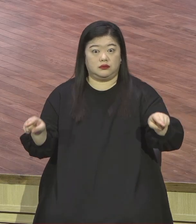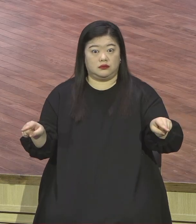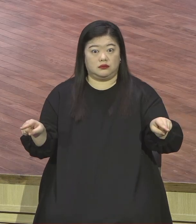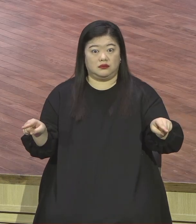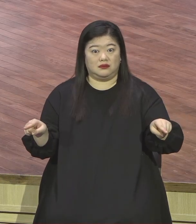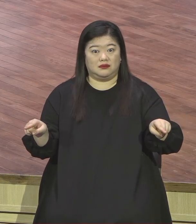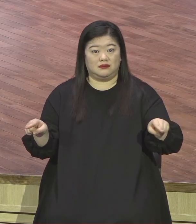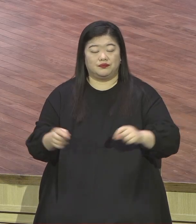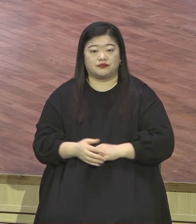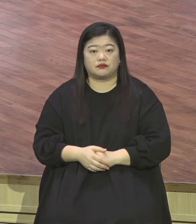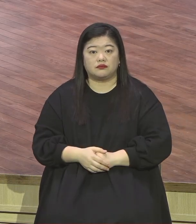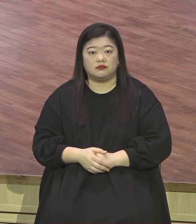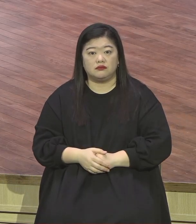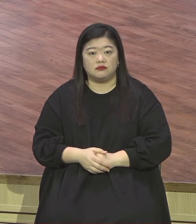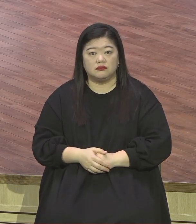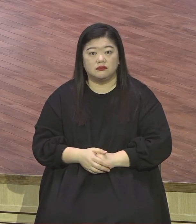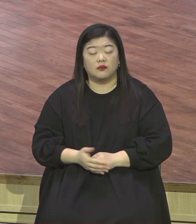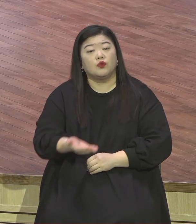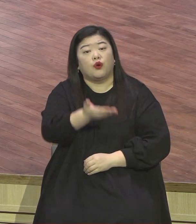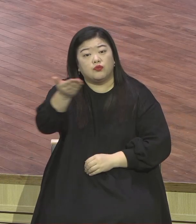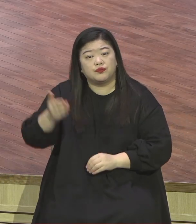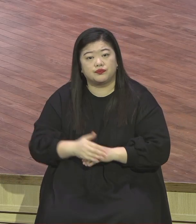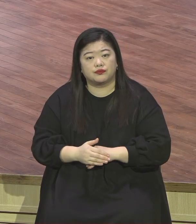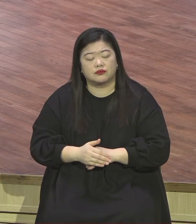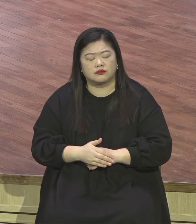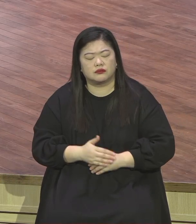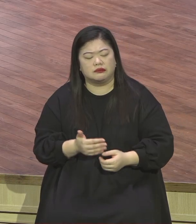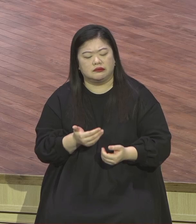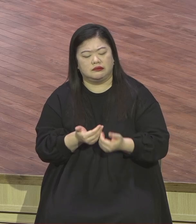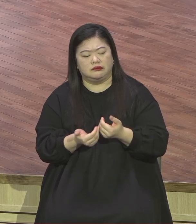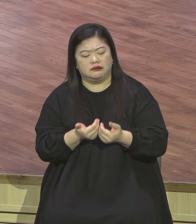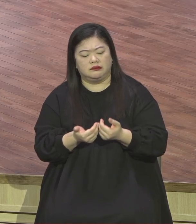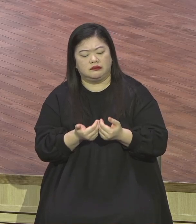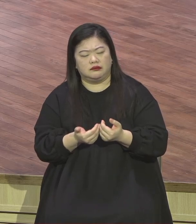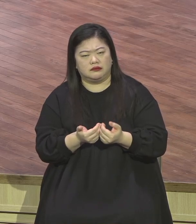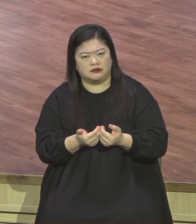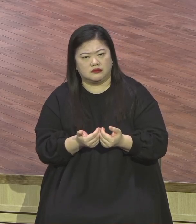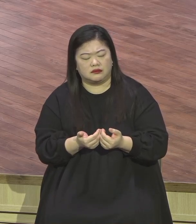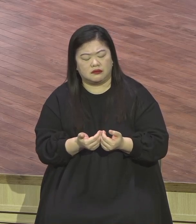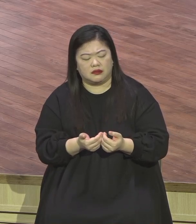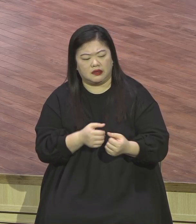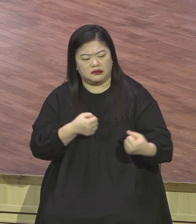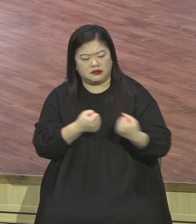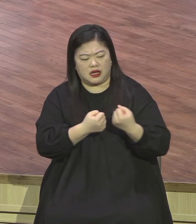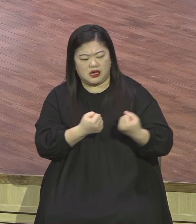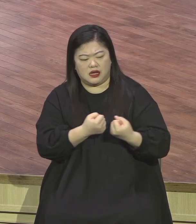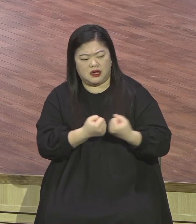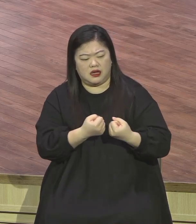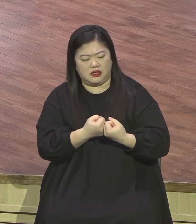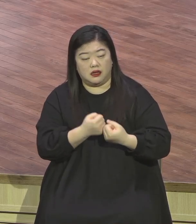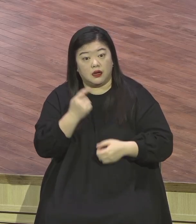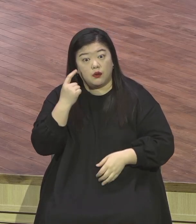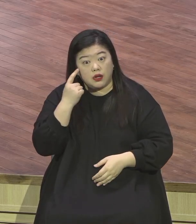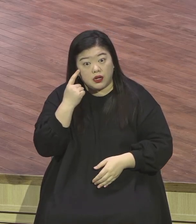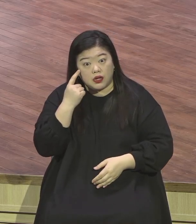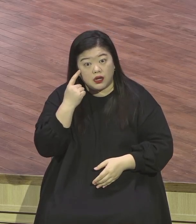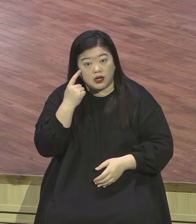왜 시기하고 질투하고 왜 갈등합니까 인마누엘을 믿질 못했어 잊어버린 거요 사단이 그거